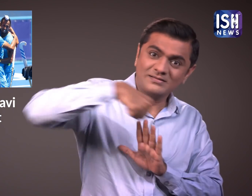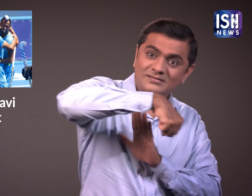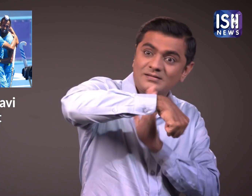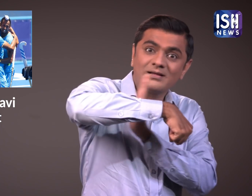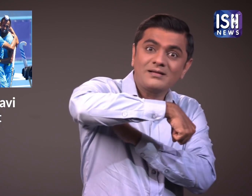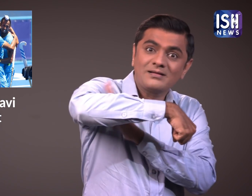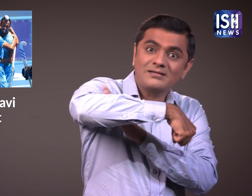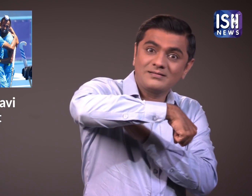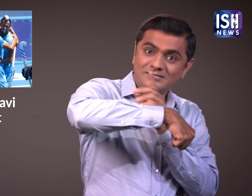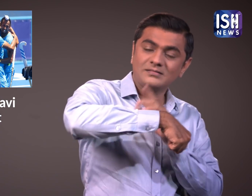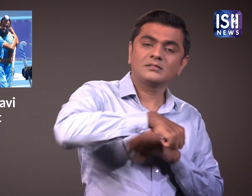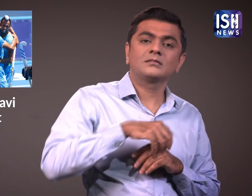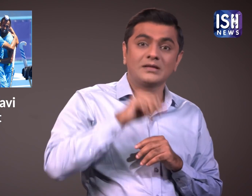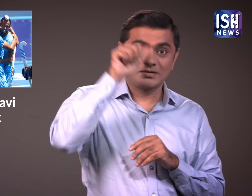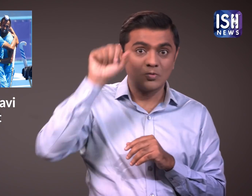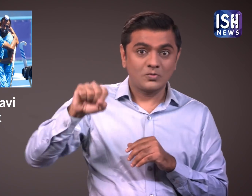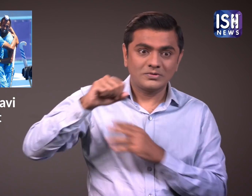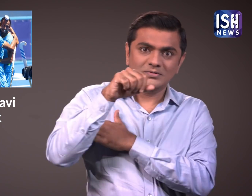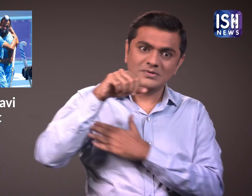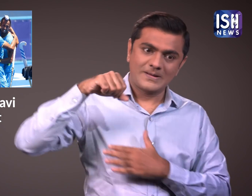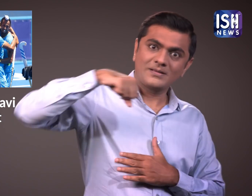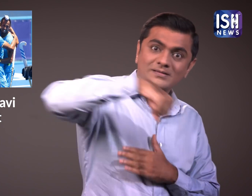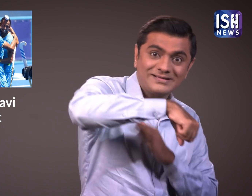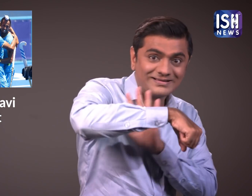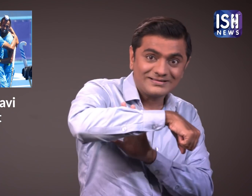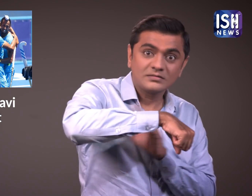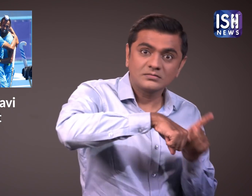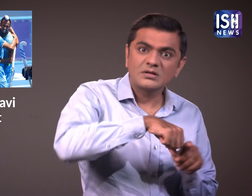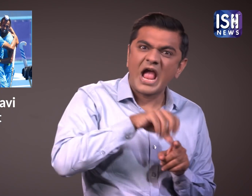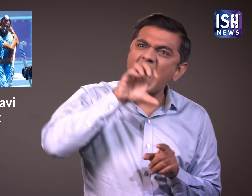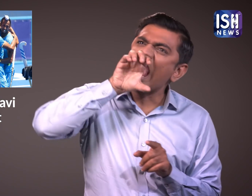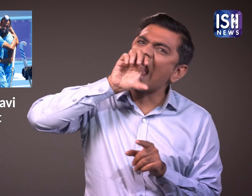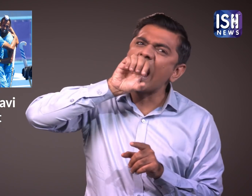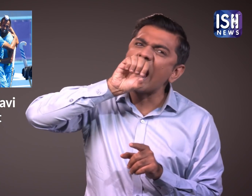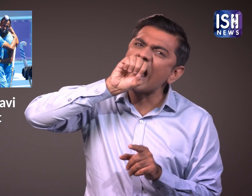लिया।